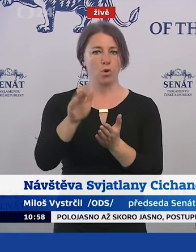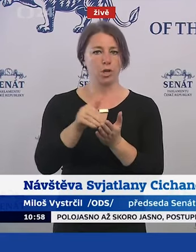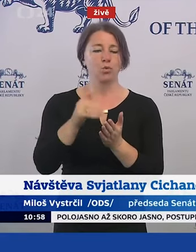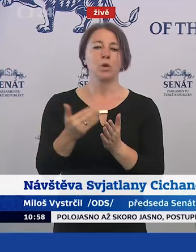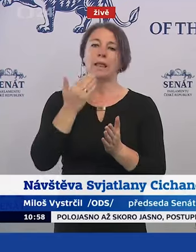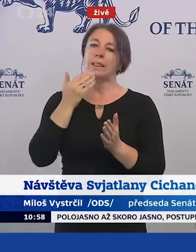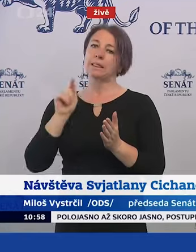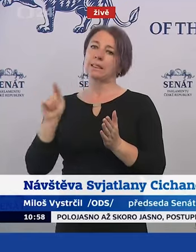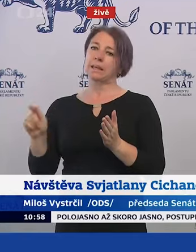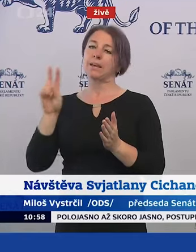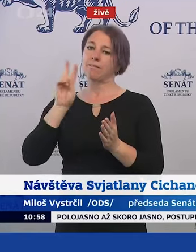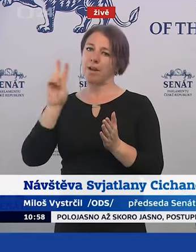prezident Václav Havel.